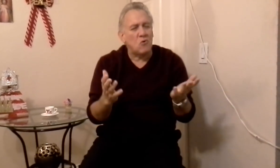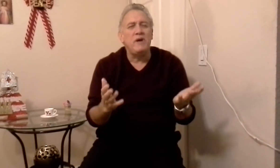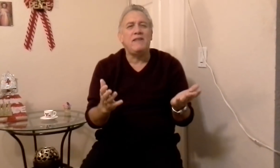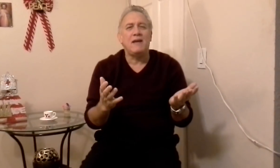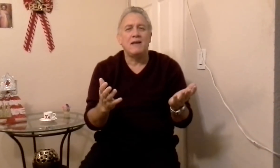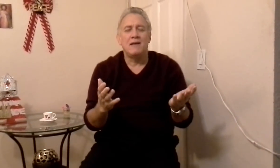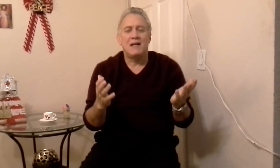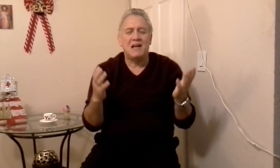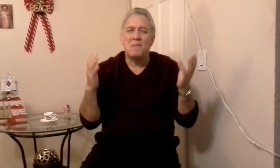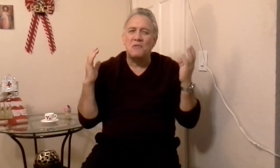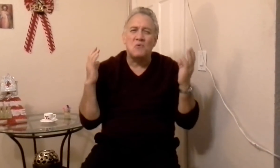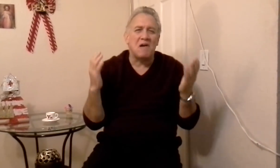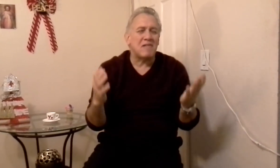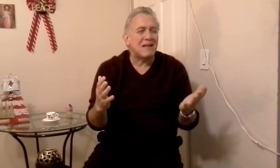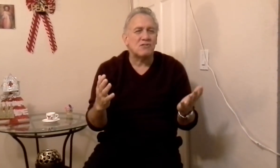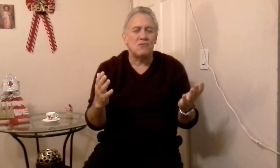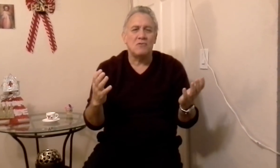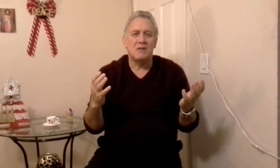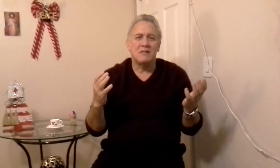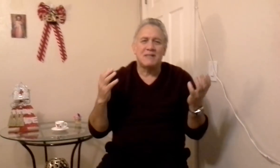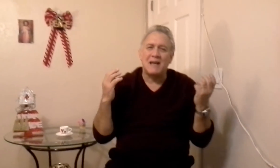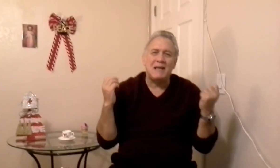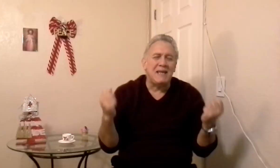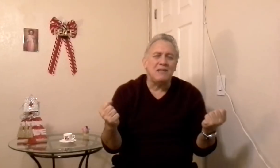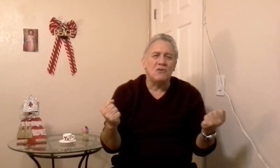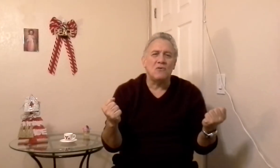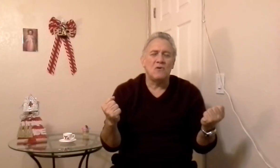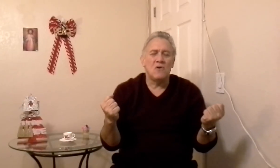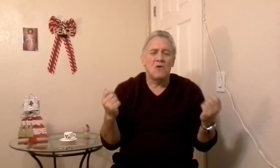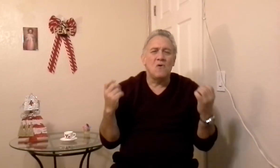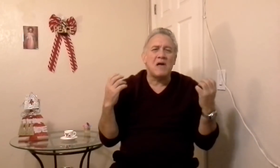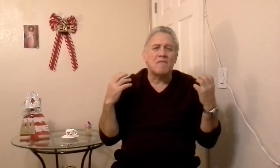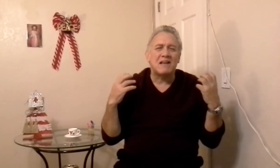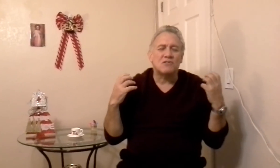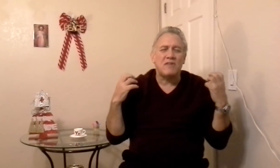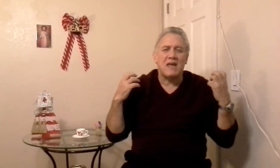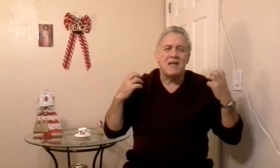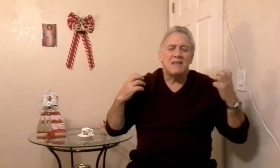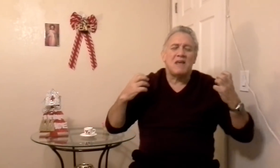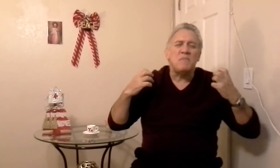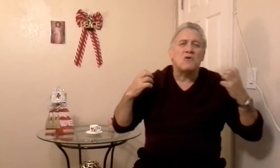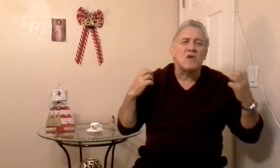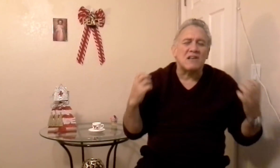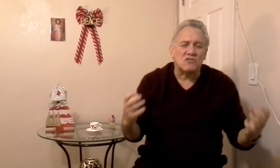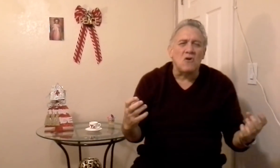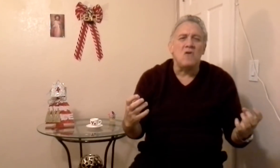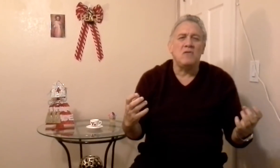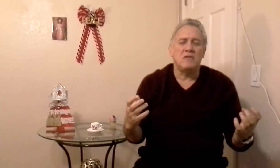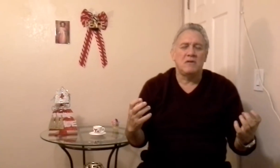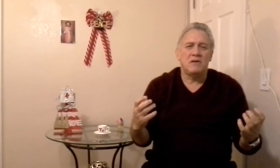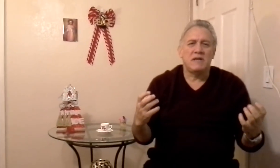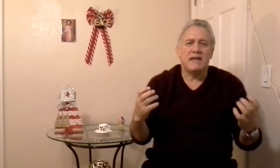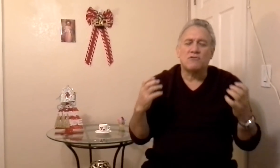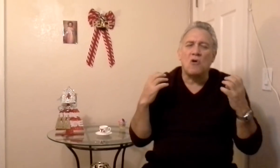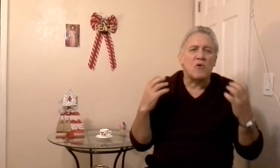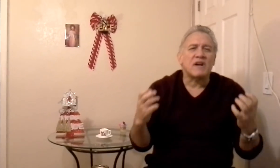cuide, le mando un abrazo, tan lindo, un abrazo de, de mi corazón, y todo el